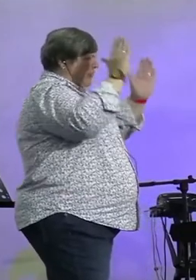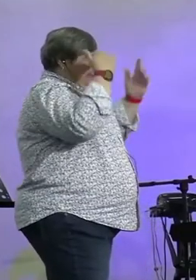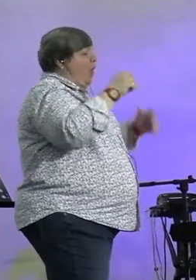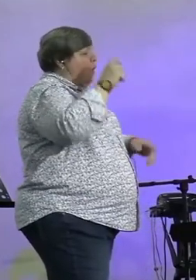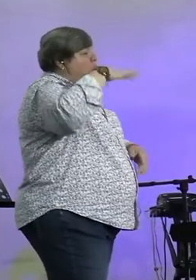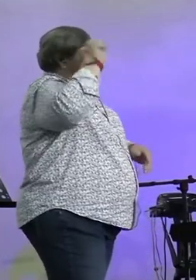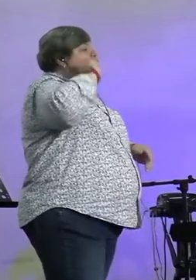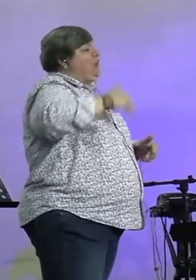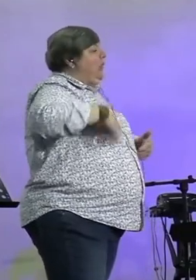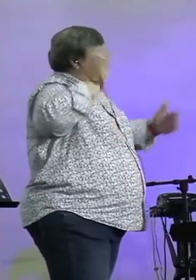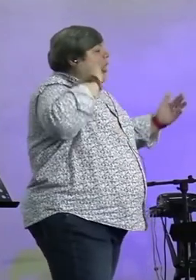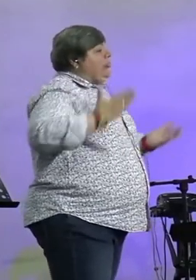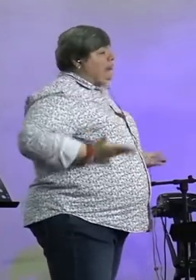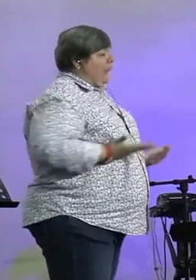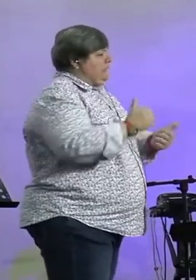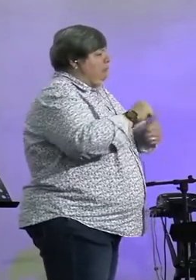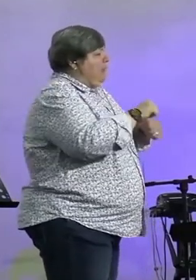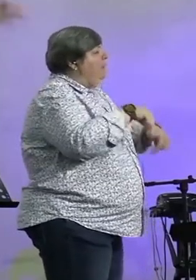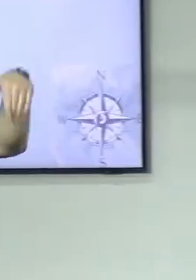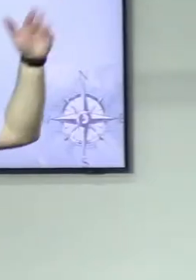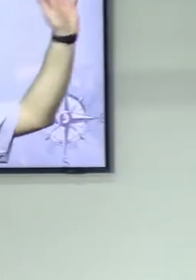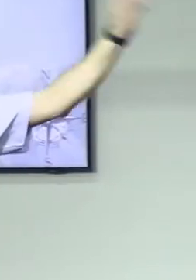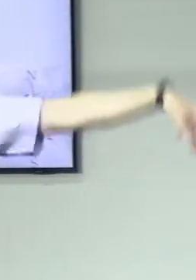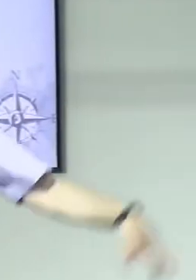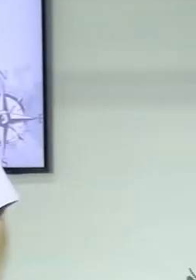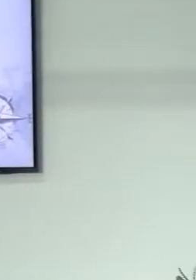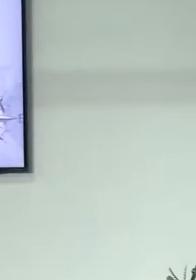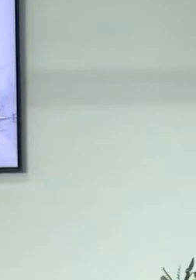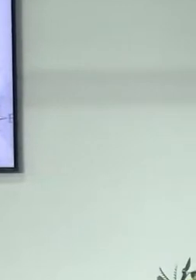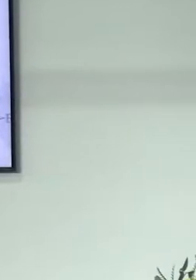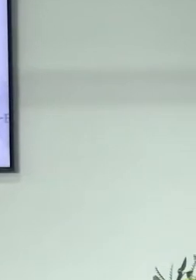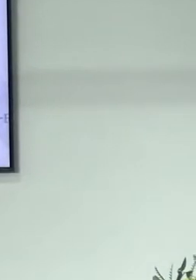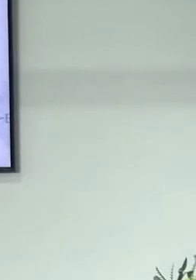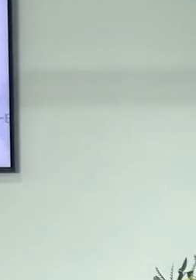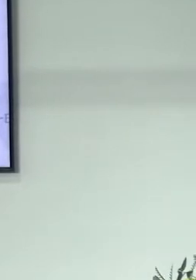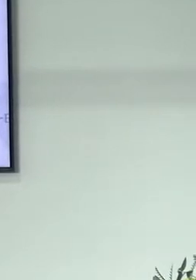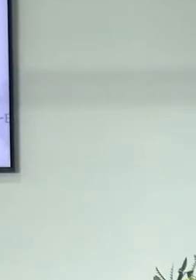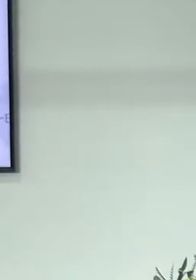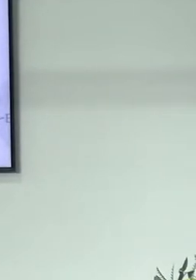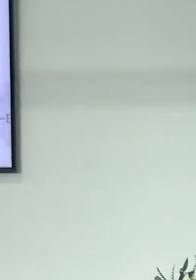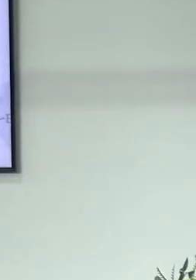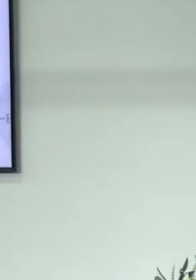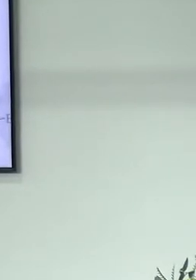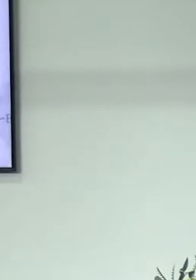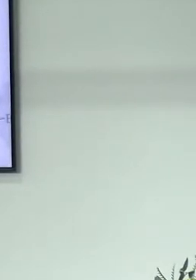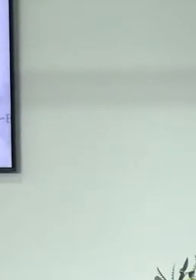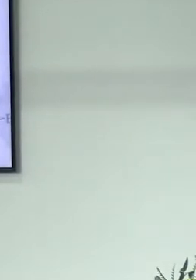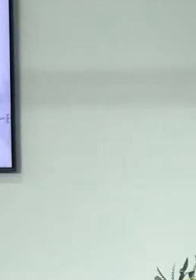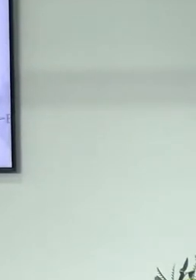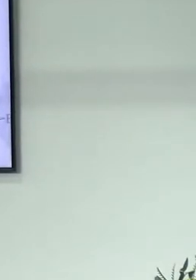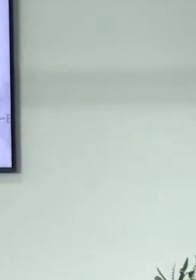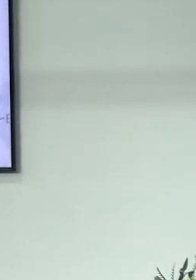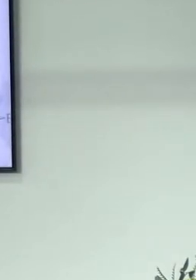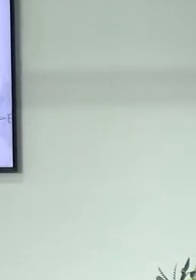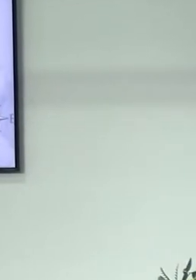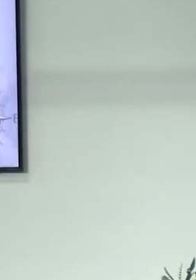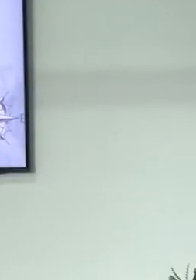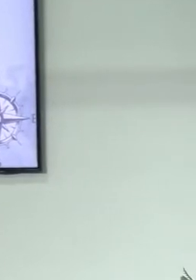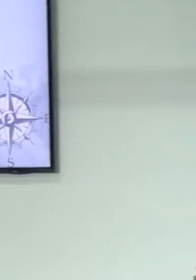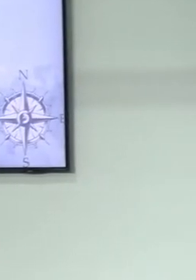Hoor ons praat maar so. En die goeie ouda, die goeie ouda, Zuid-Afrika, die mense praat maar so. Maar dat is een vers vir dit.